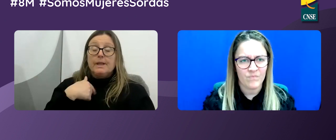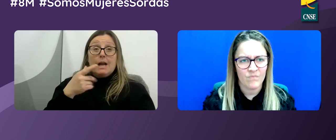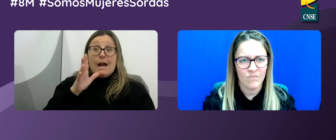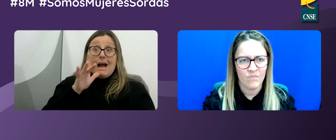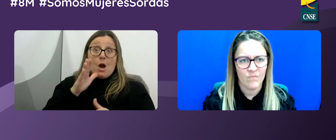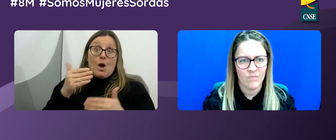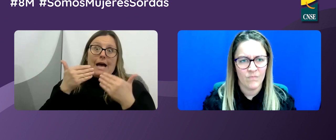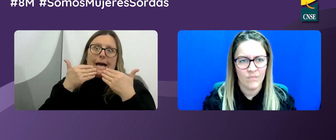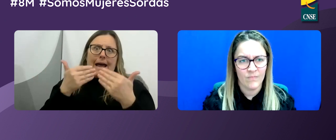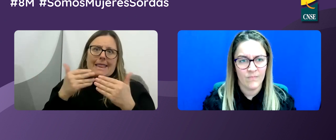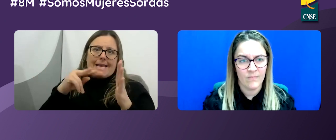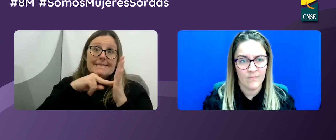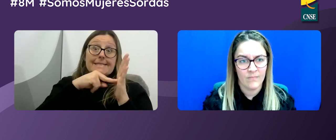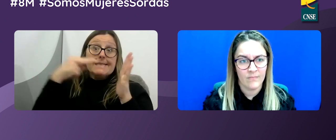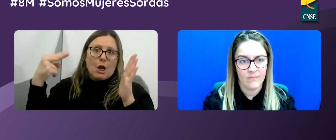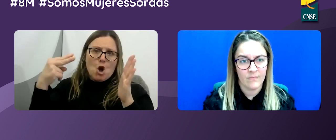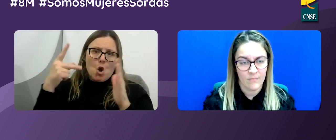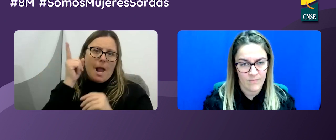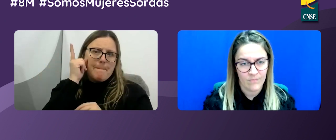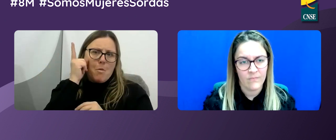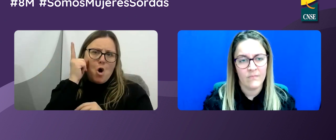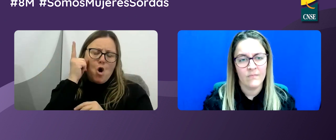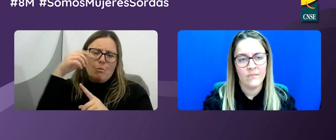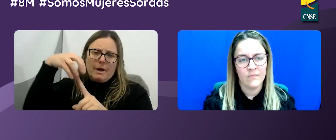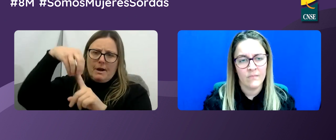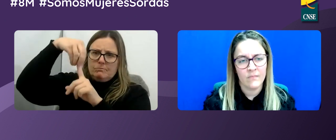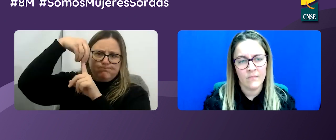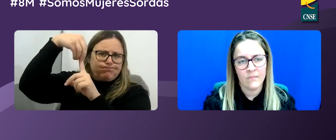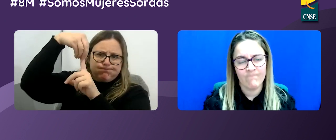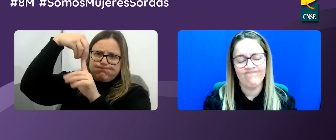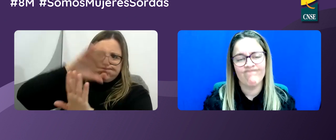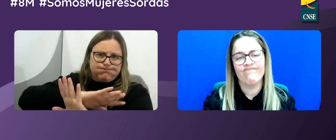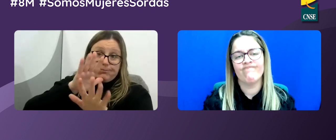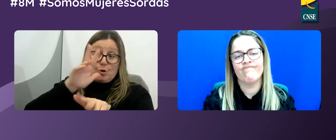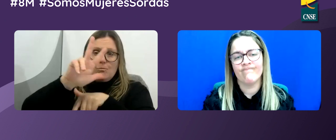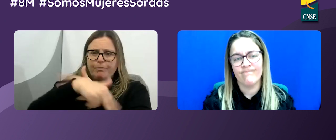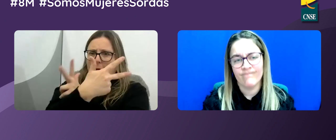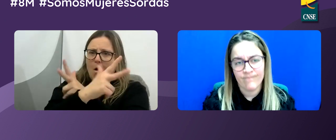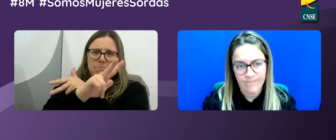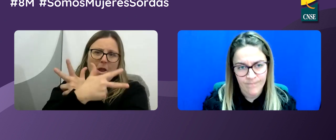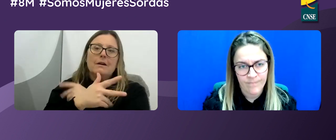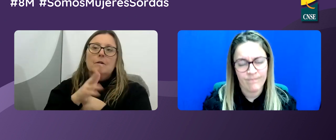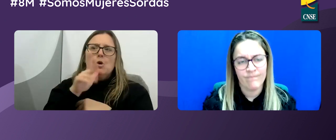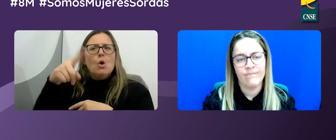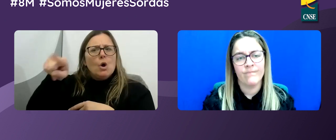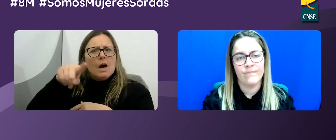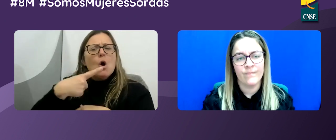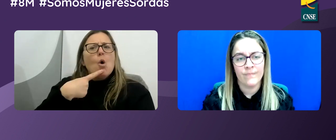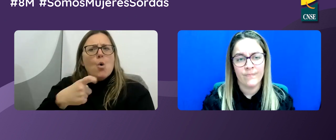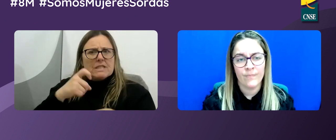Ahora, gracias a las tecnologías, el móvil es fundamental para las videollamadas